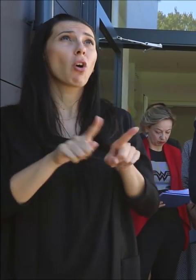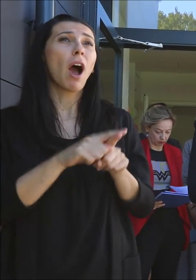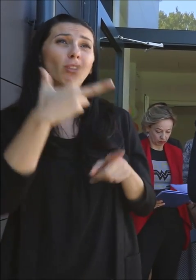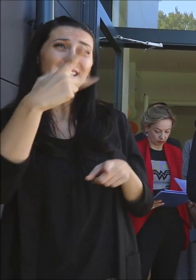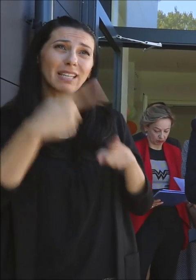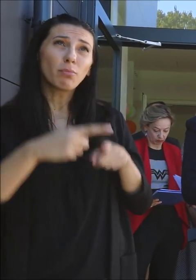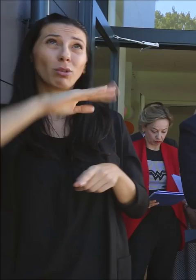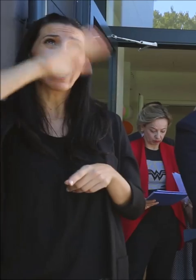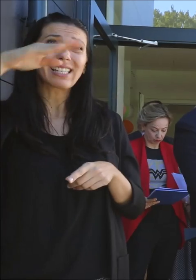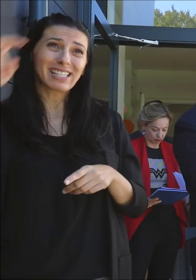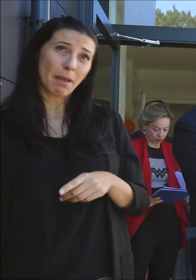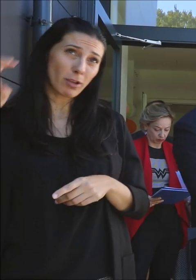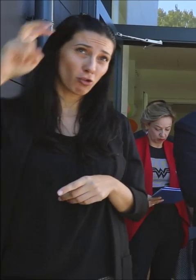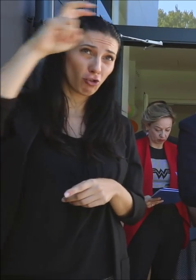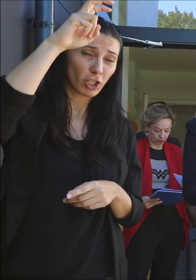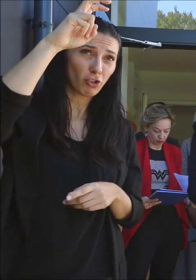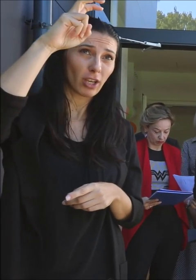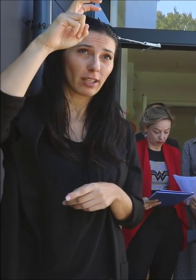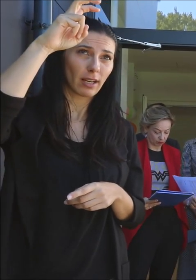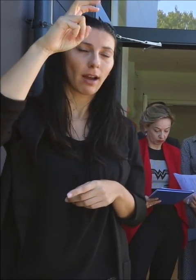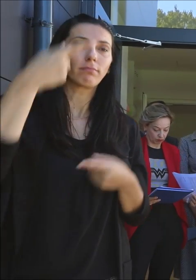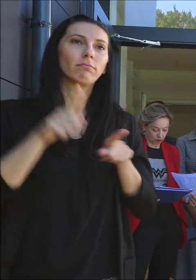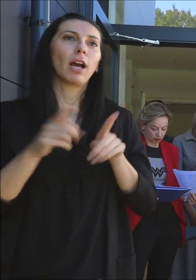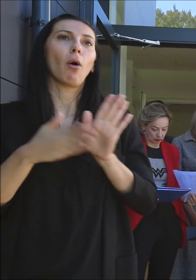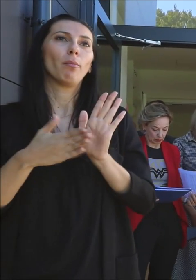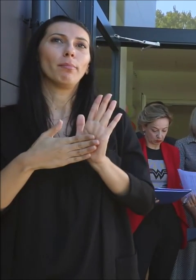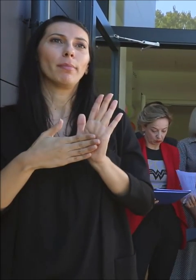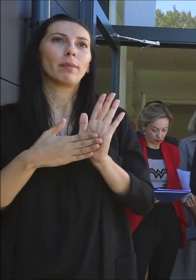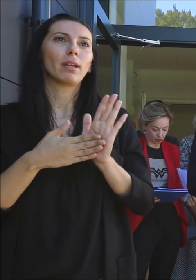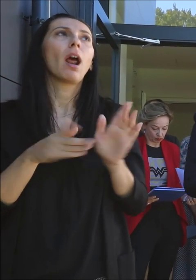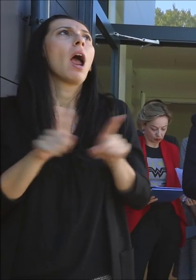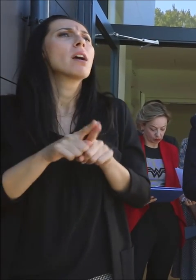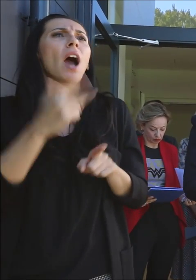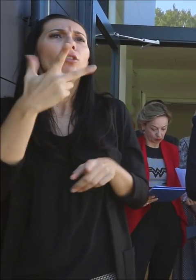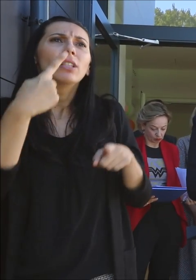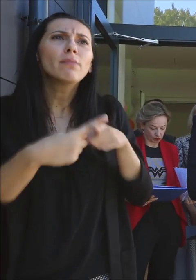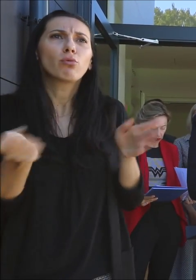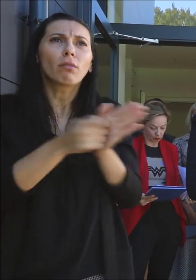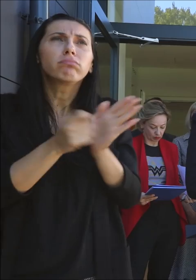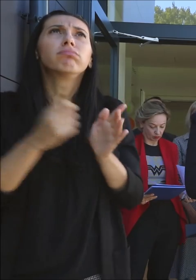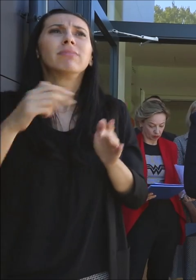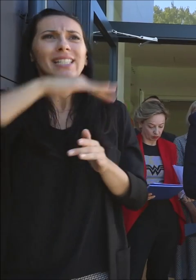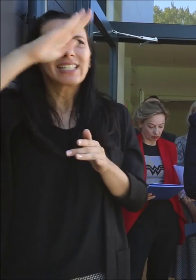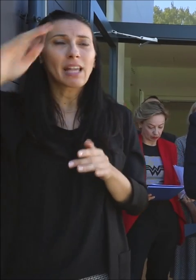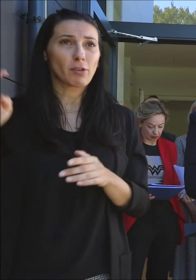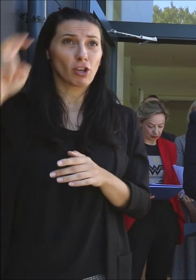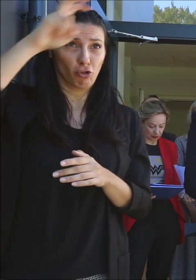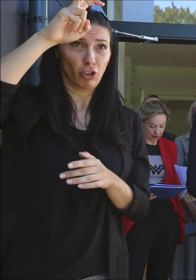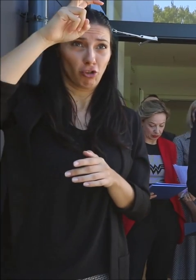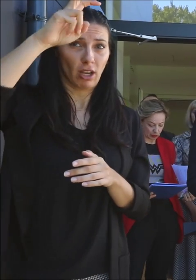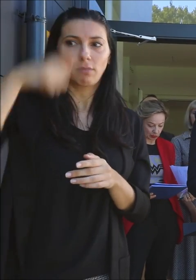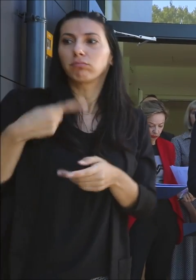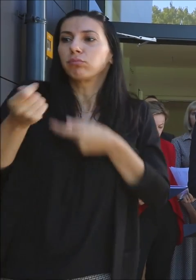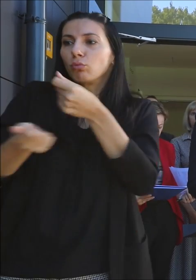uložene vrijednosti, samo da dam kao nekako primjer, kao da su tri sljemenjske žičare uložene u izgradnju